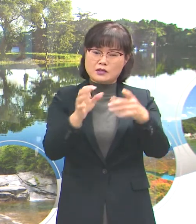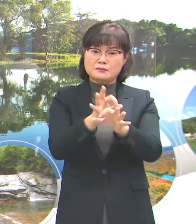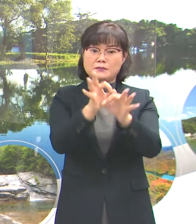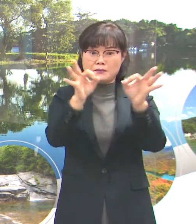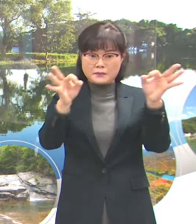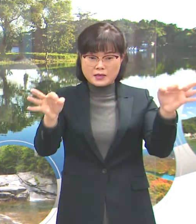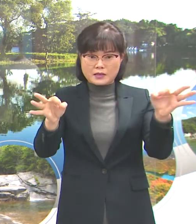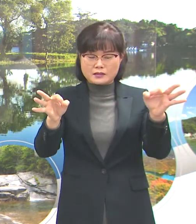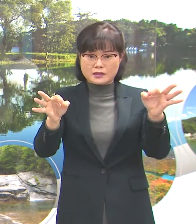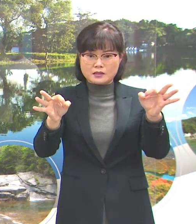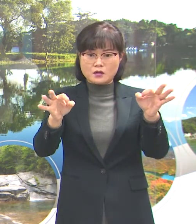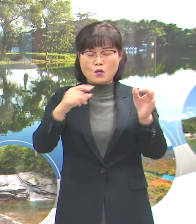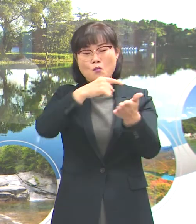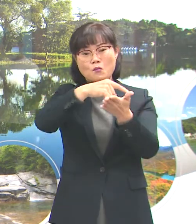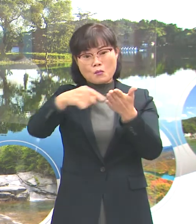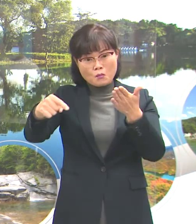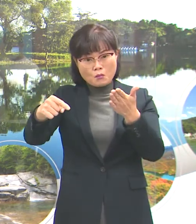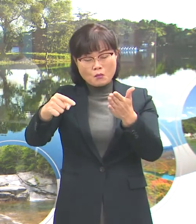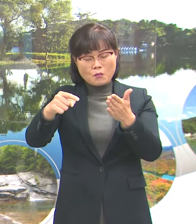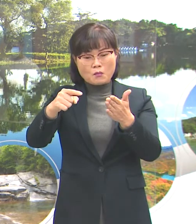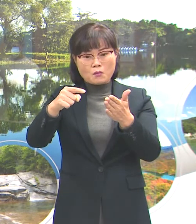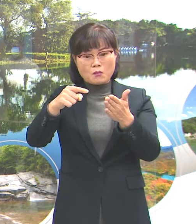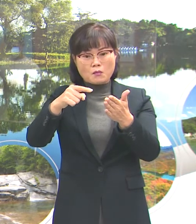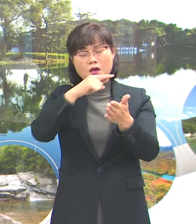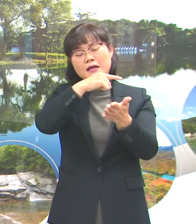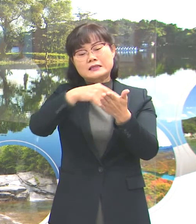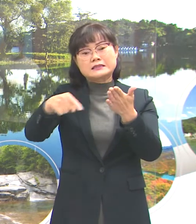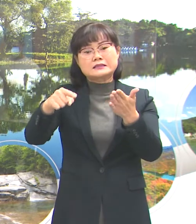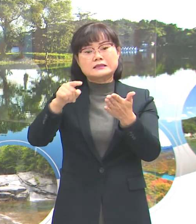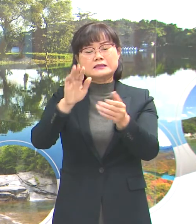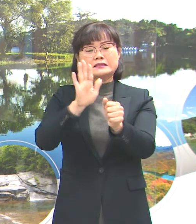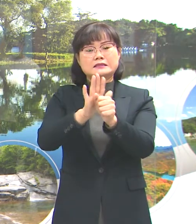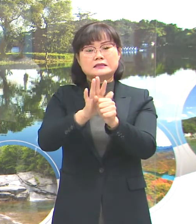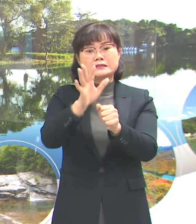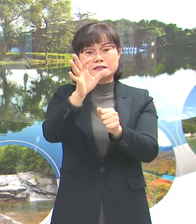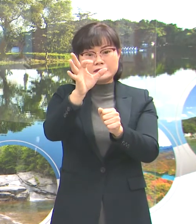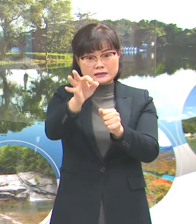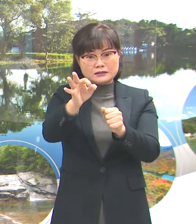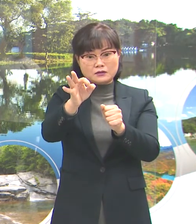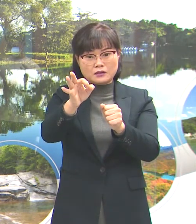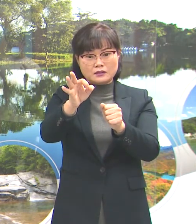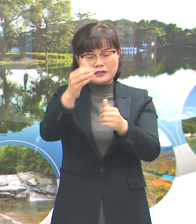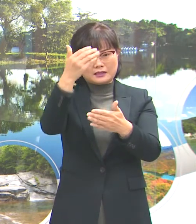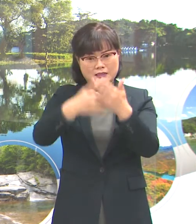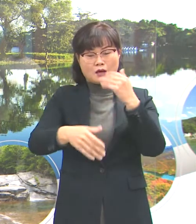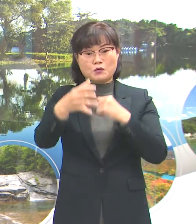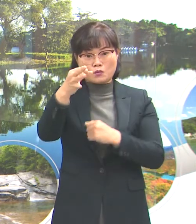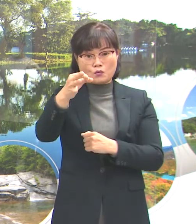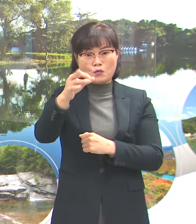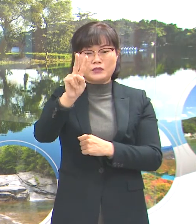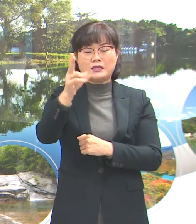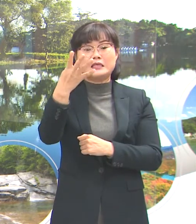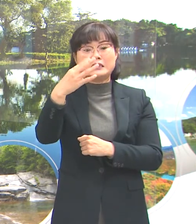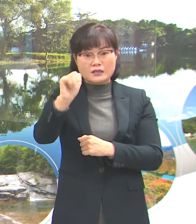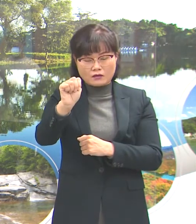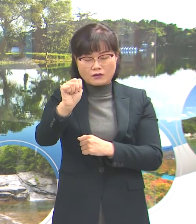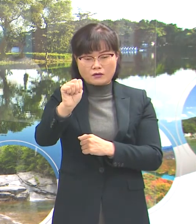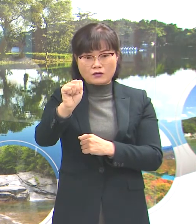손실보상적 재난지원금의 집행잔액 2억원